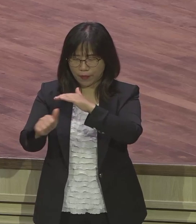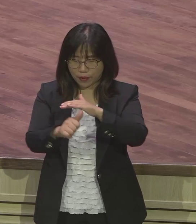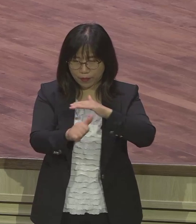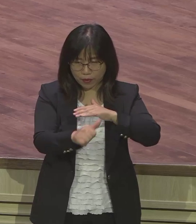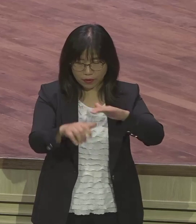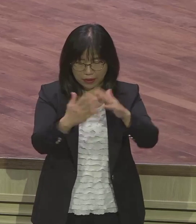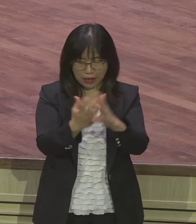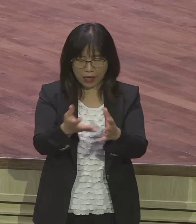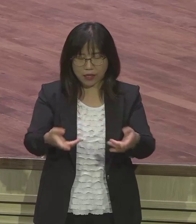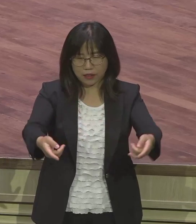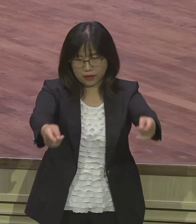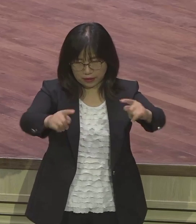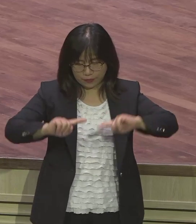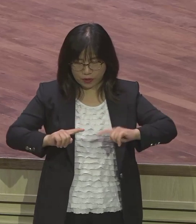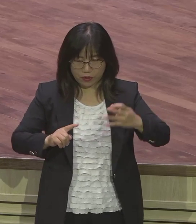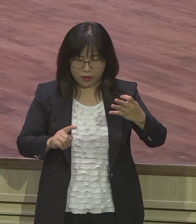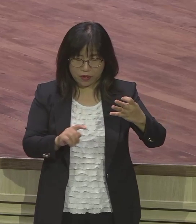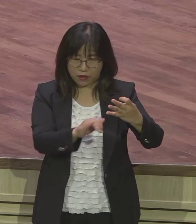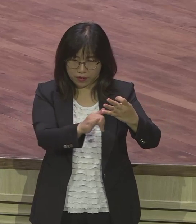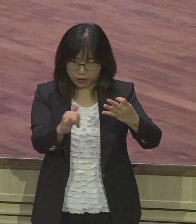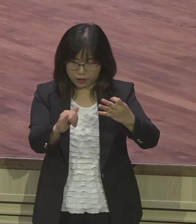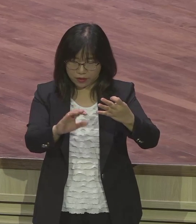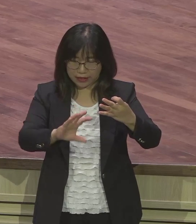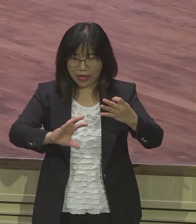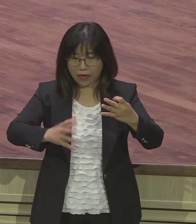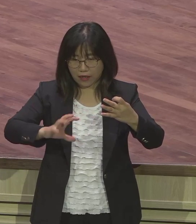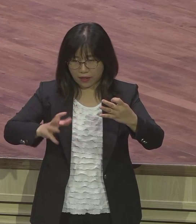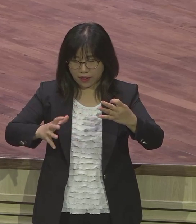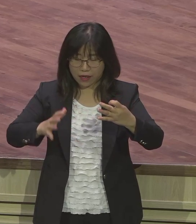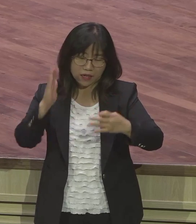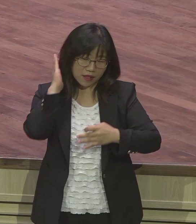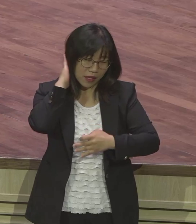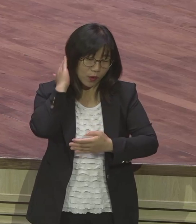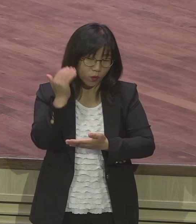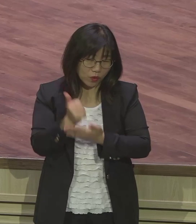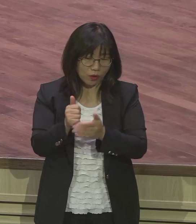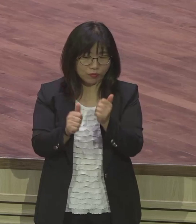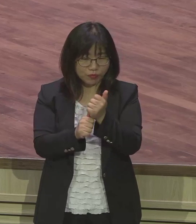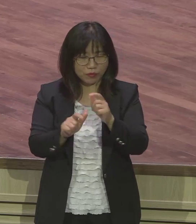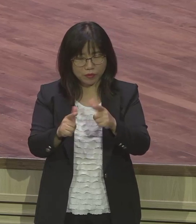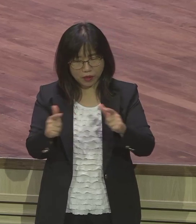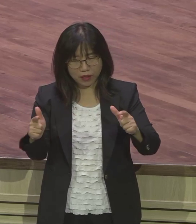나라들이 14개국에서 그렇게 대통령, 수상,